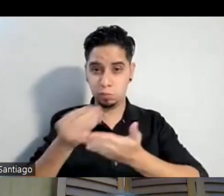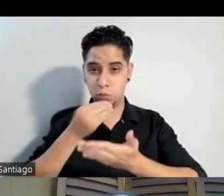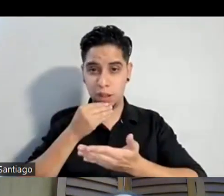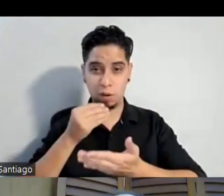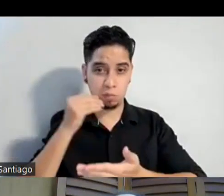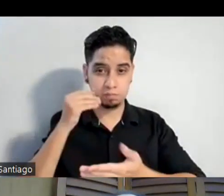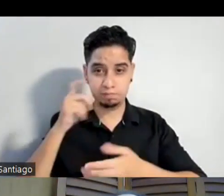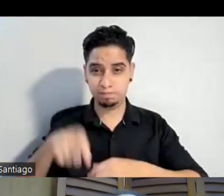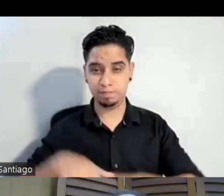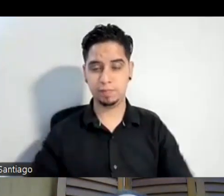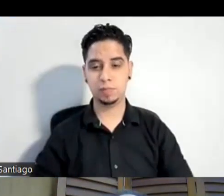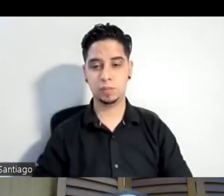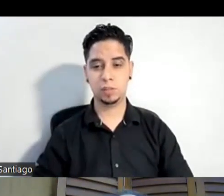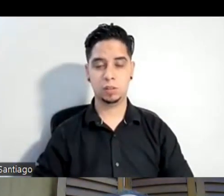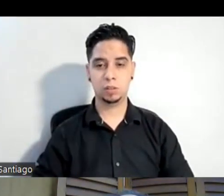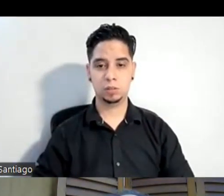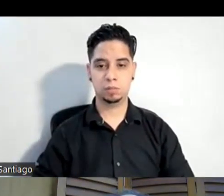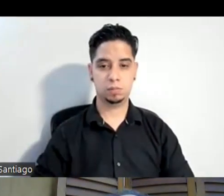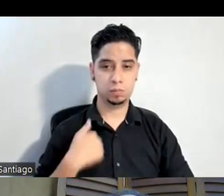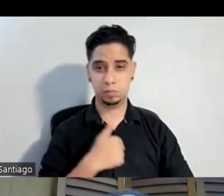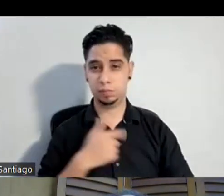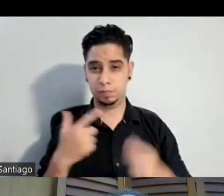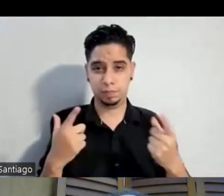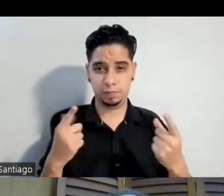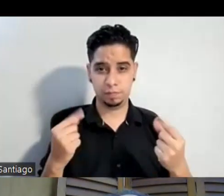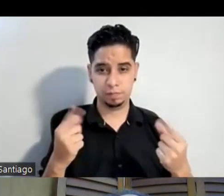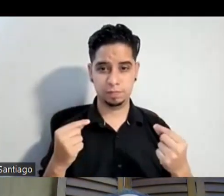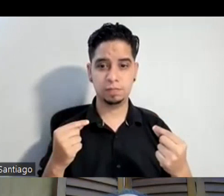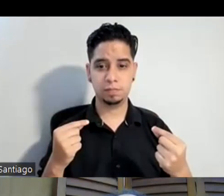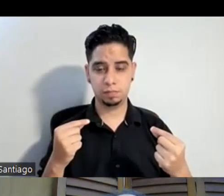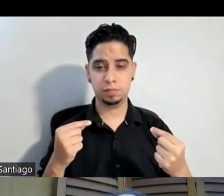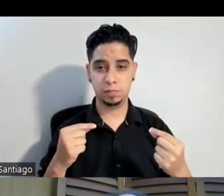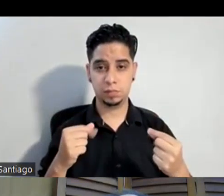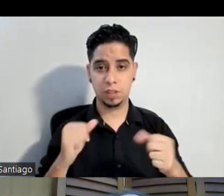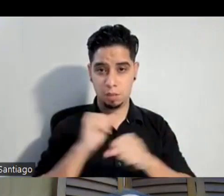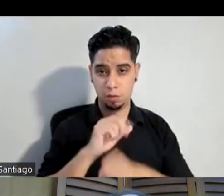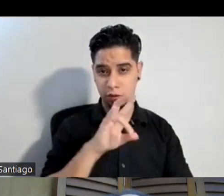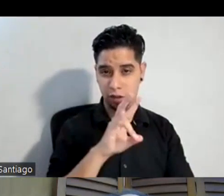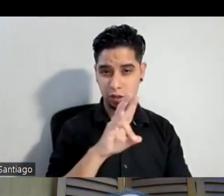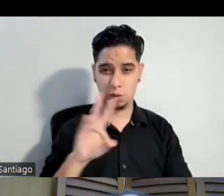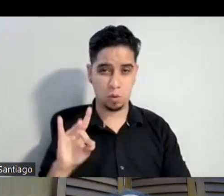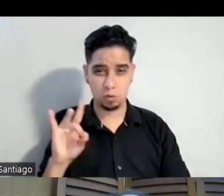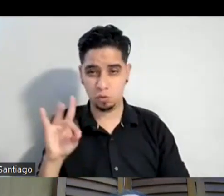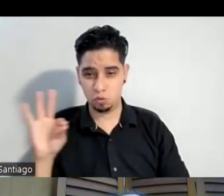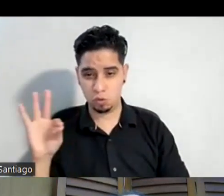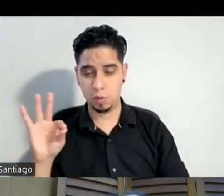y pues nosotros vamos estrenamos el 7 8 y 9 en funciones escolares